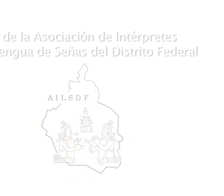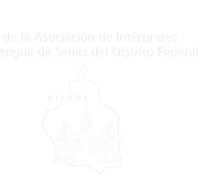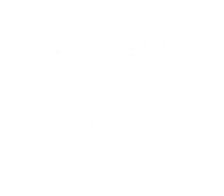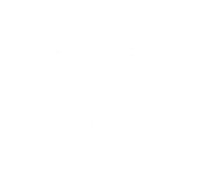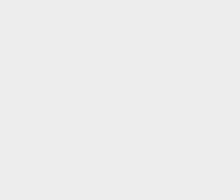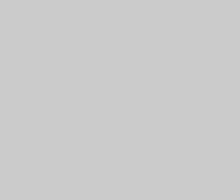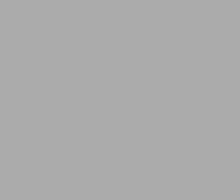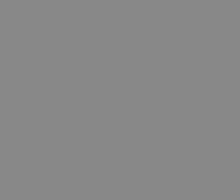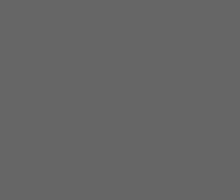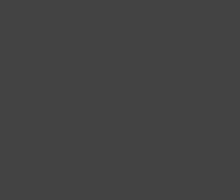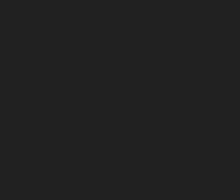Ese Ese